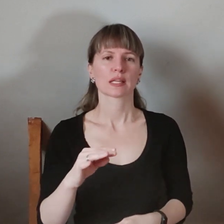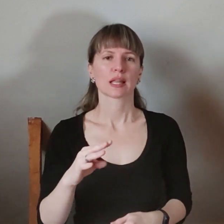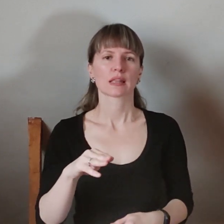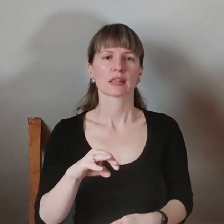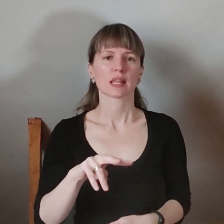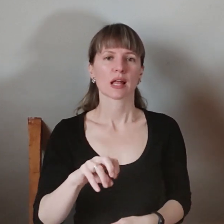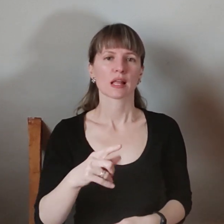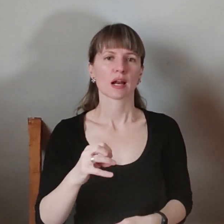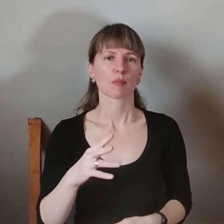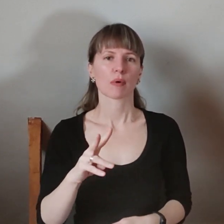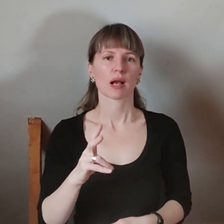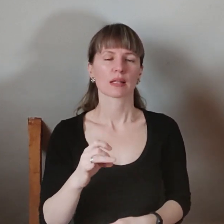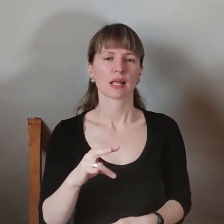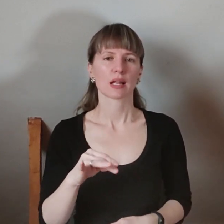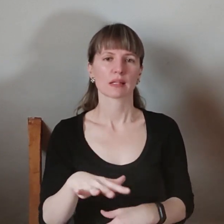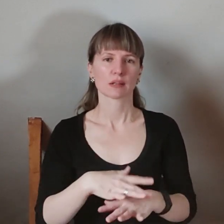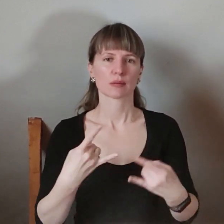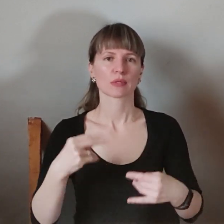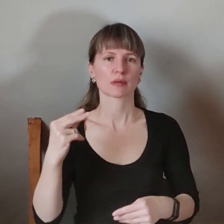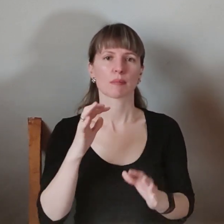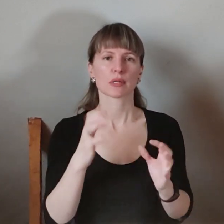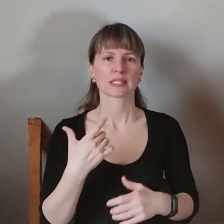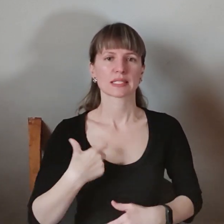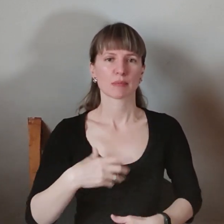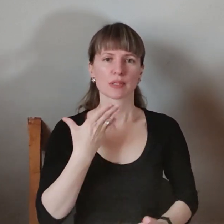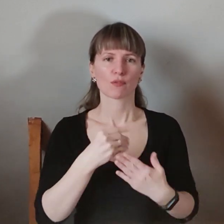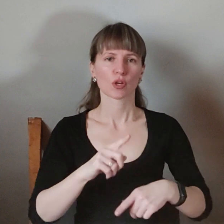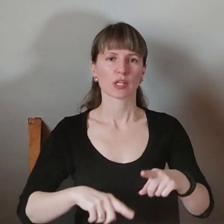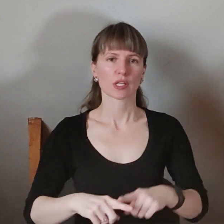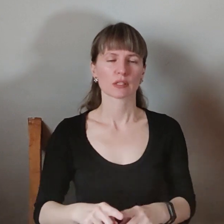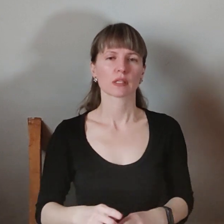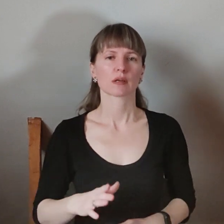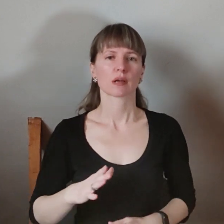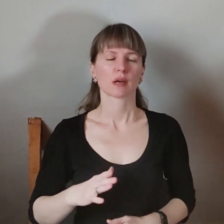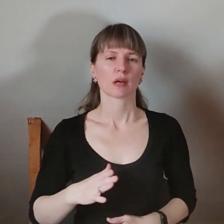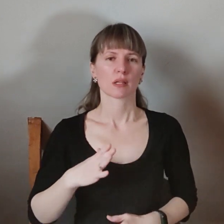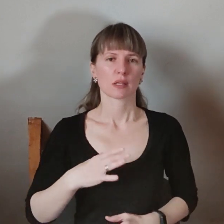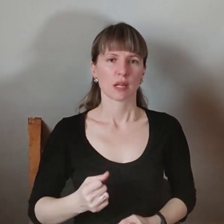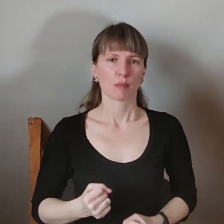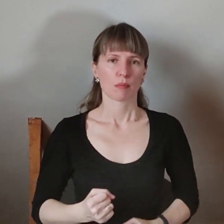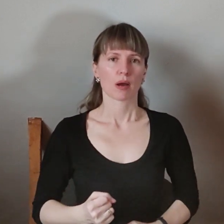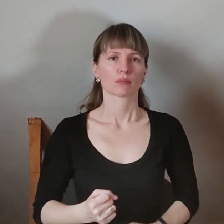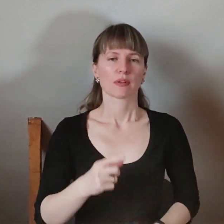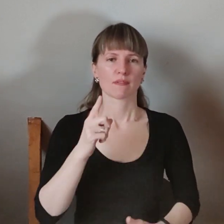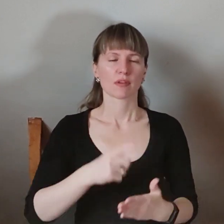Суспільного Запоріжжя. Бережіть себе та своїх рідних, тримаємося і віримо в Збройні сили України.